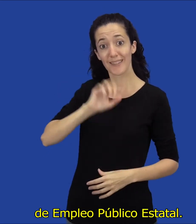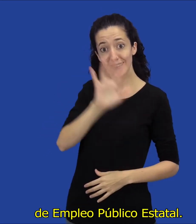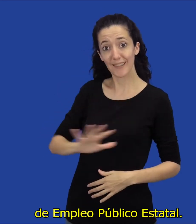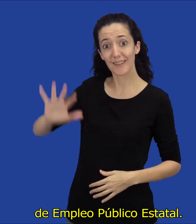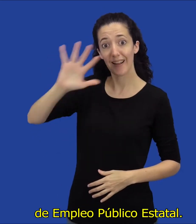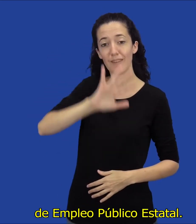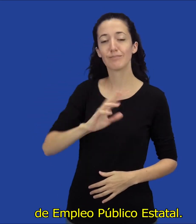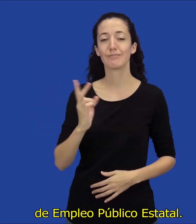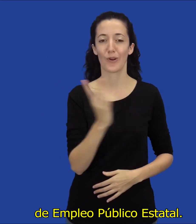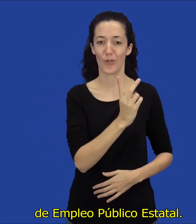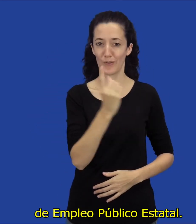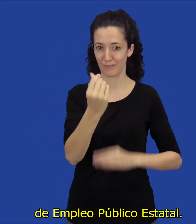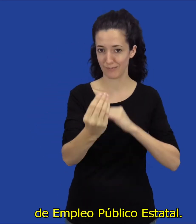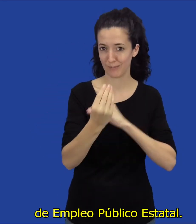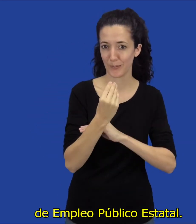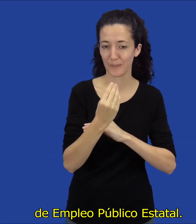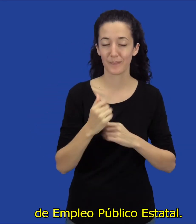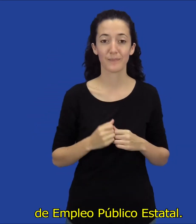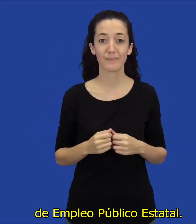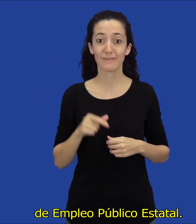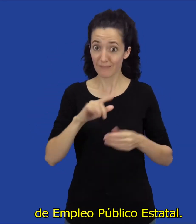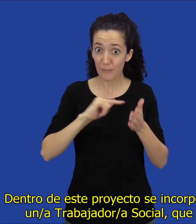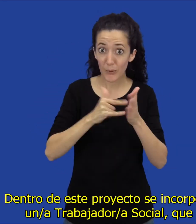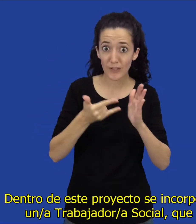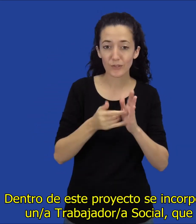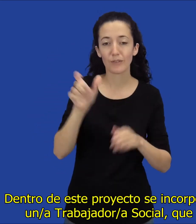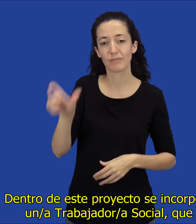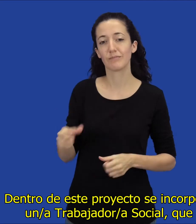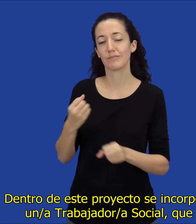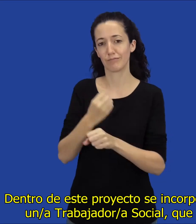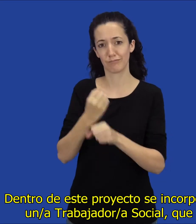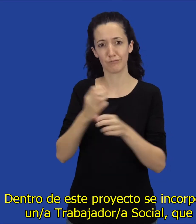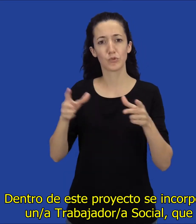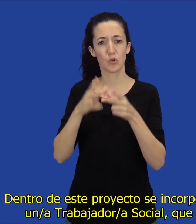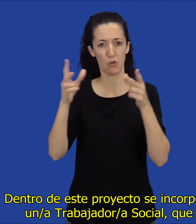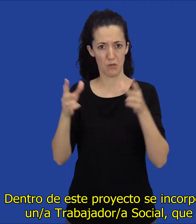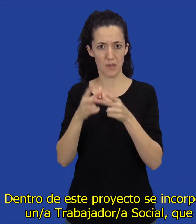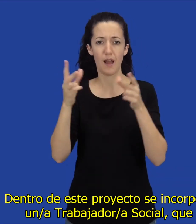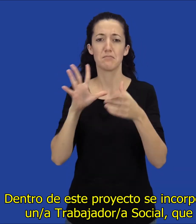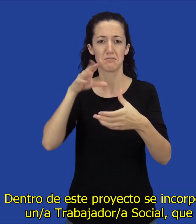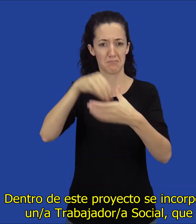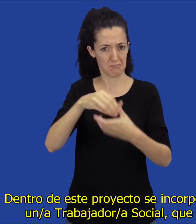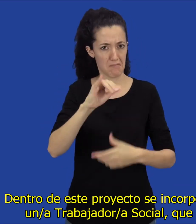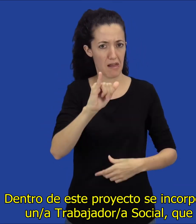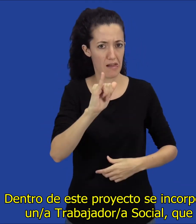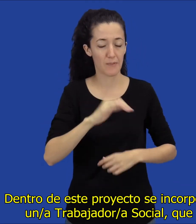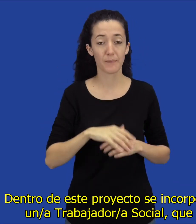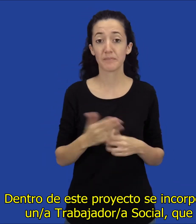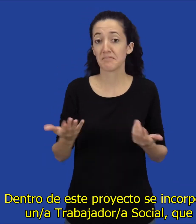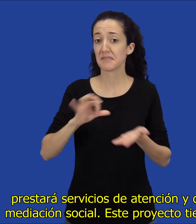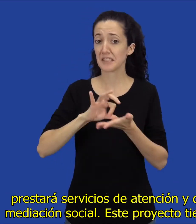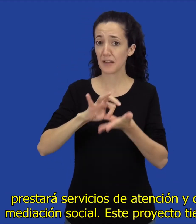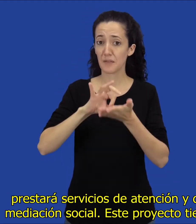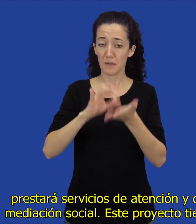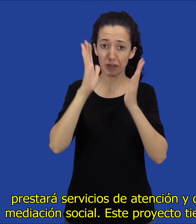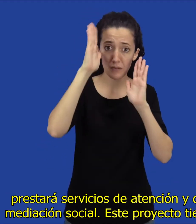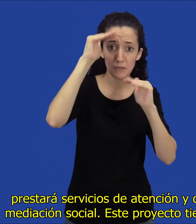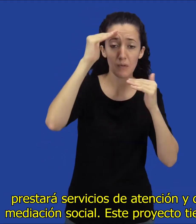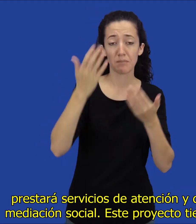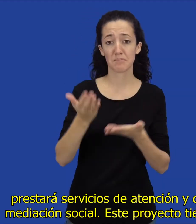FASICAM Dentro de este proyecto se incorpora una trabajadora social que prestará servicios de